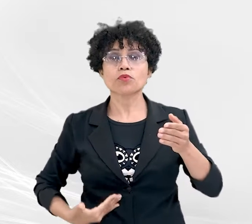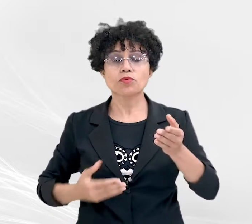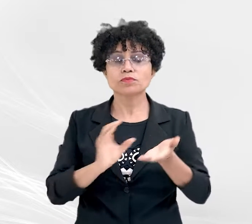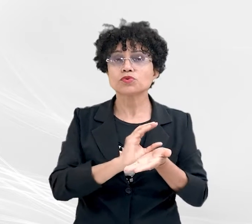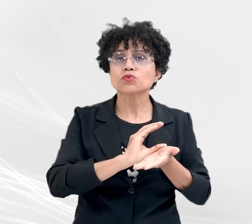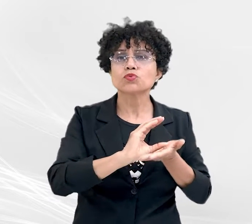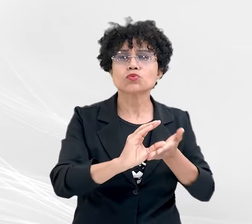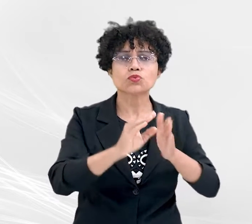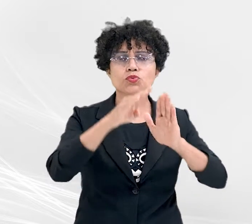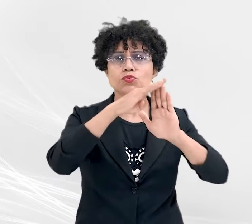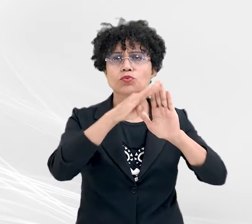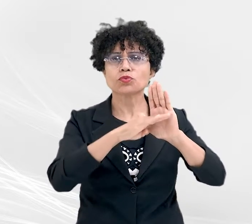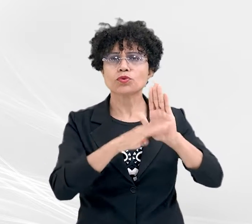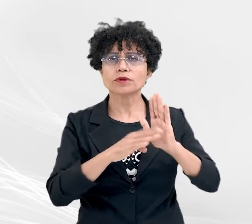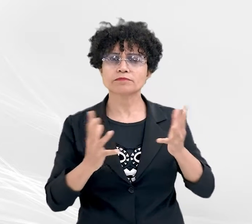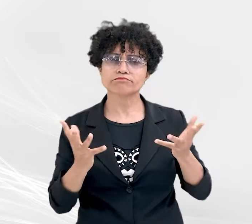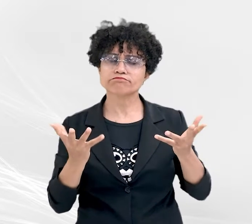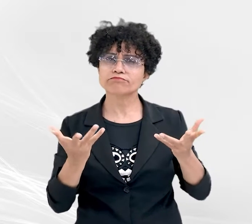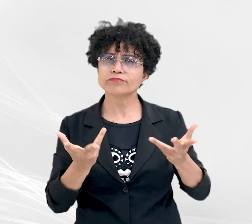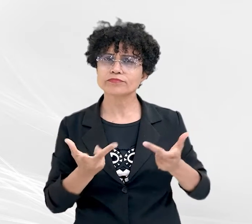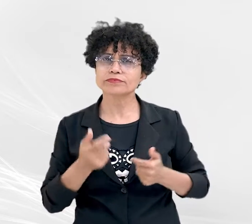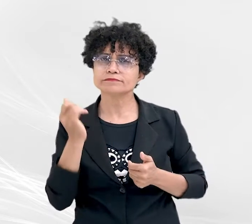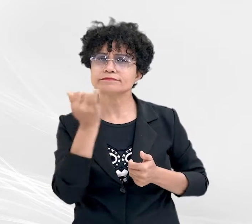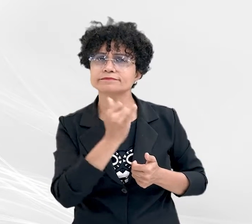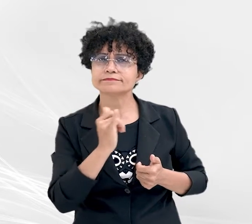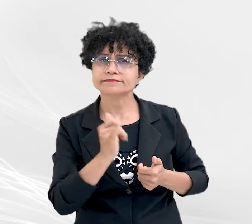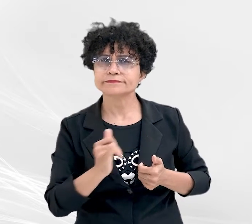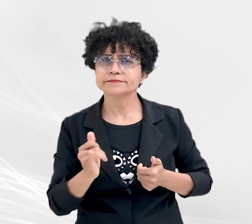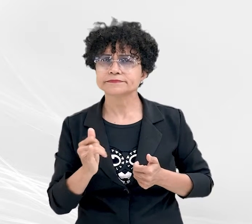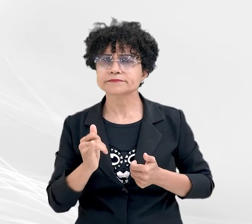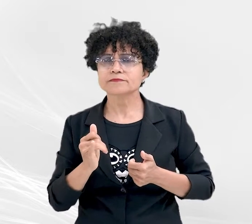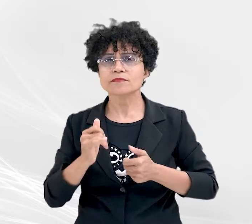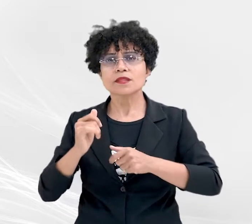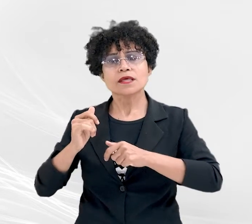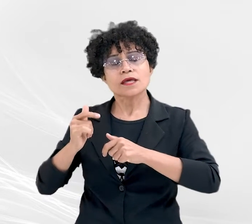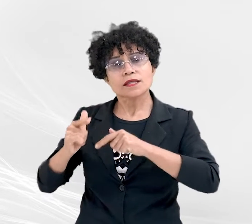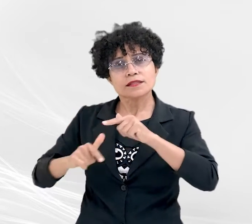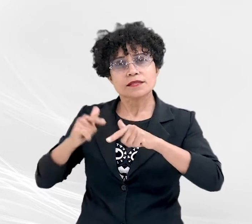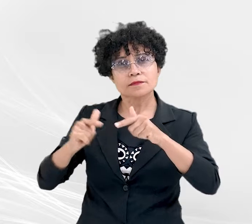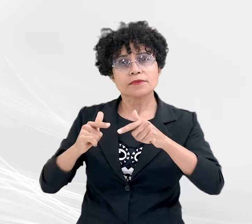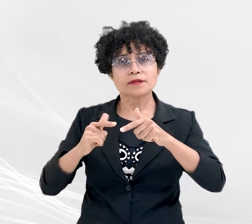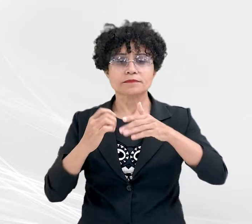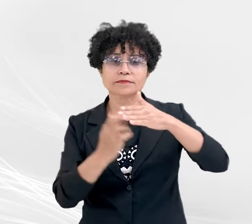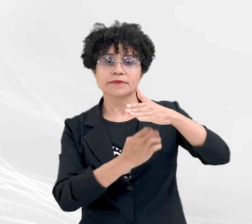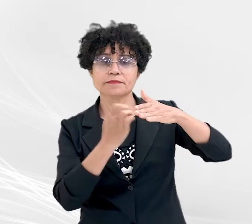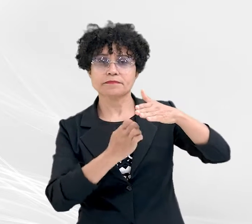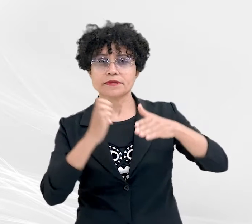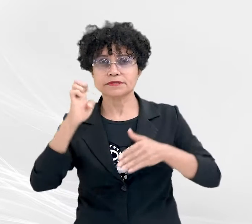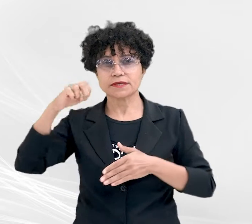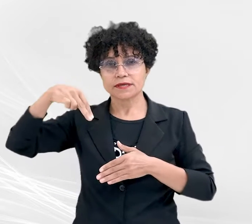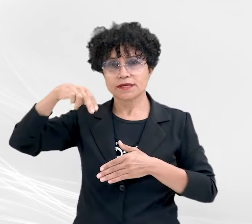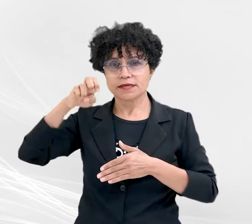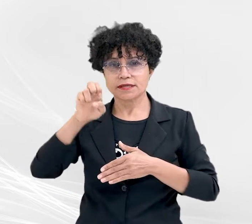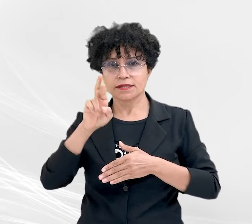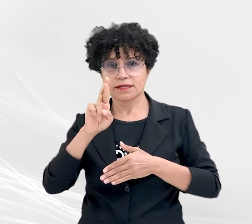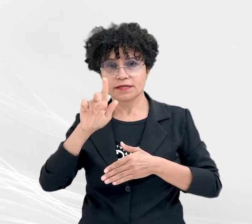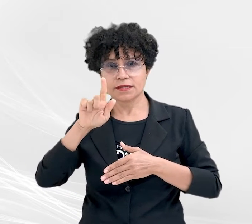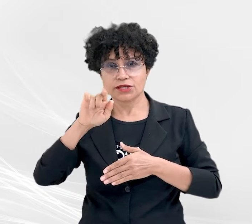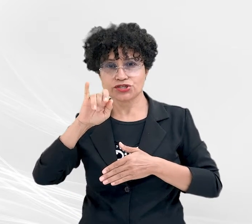do Programa de Eficiência Energética, executado pela Energiza Mato Grosso, com base em critérios